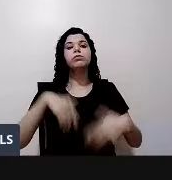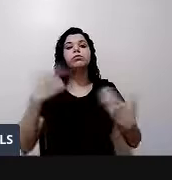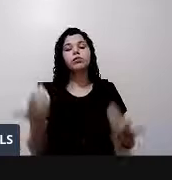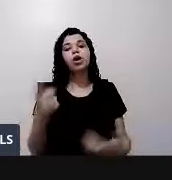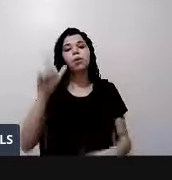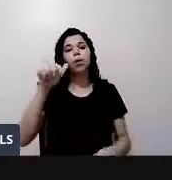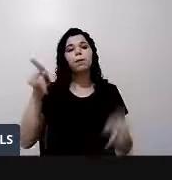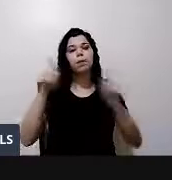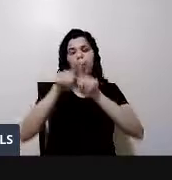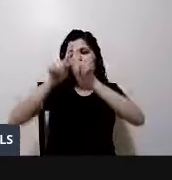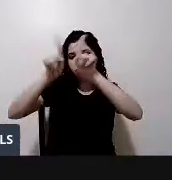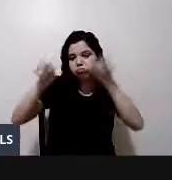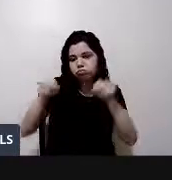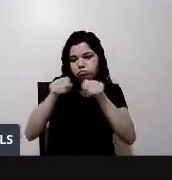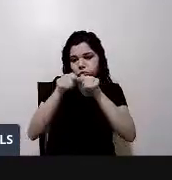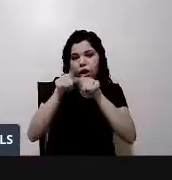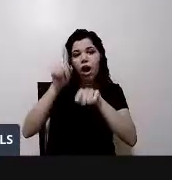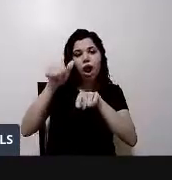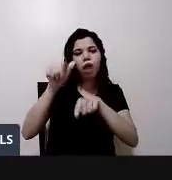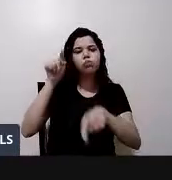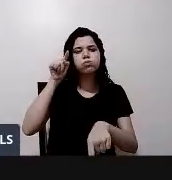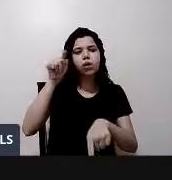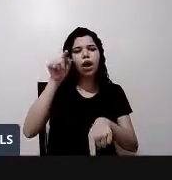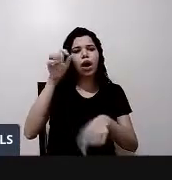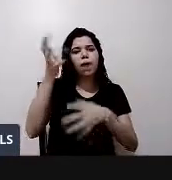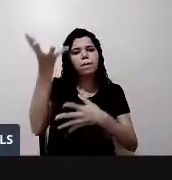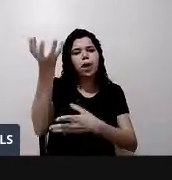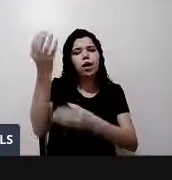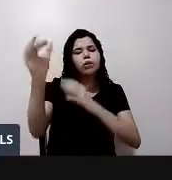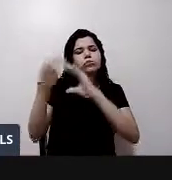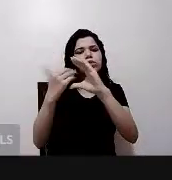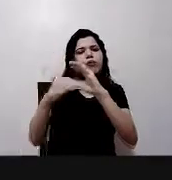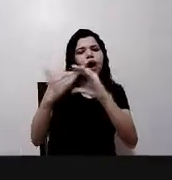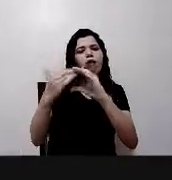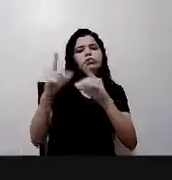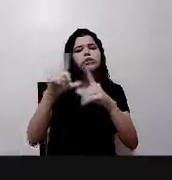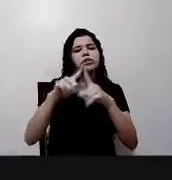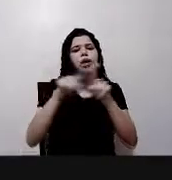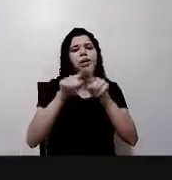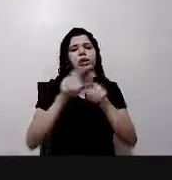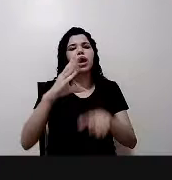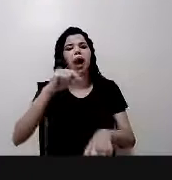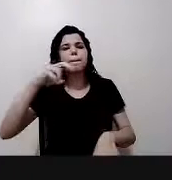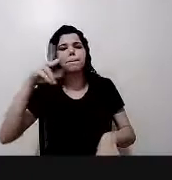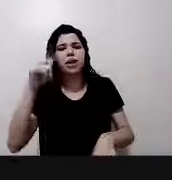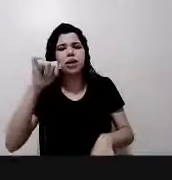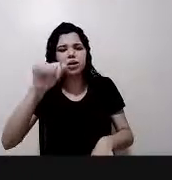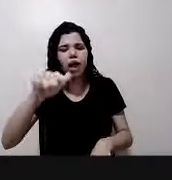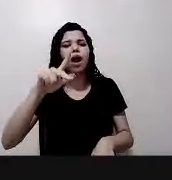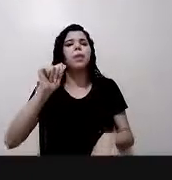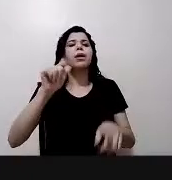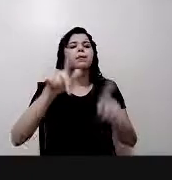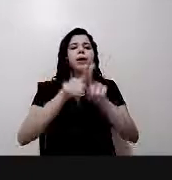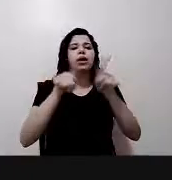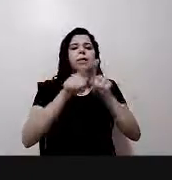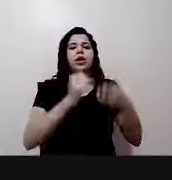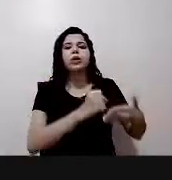que é uma forma de captação de recursos. Nós estamos com a campanha para ajudar o Instituto Inclusive o Sonho e Silêncio. Também esse aqui é o nosso link, porque